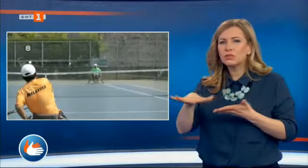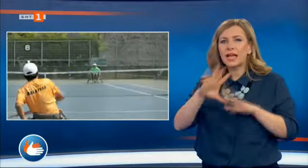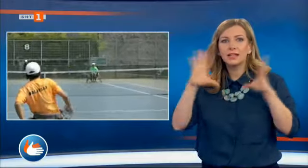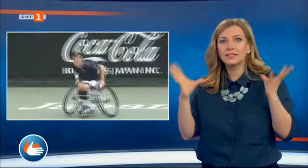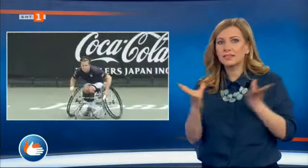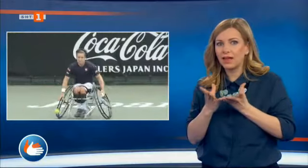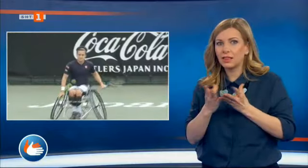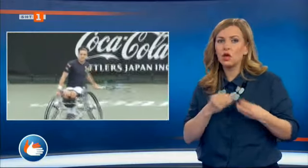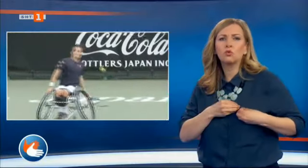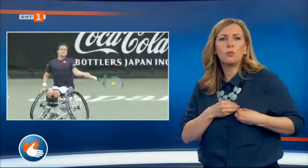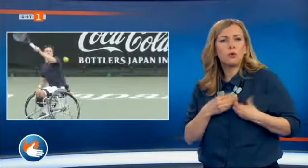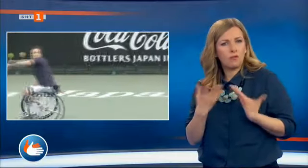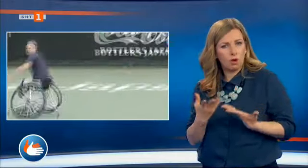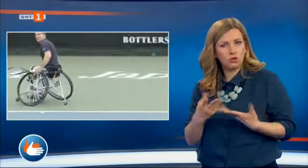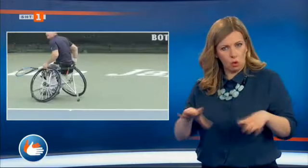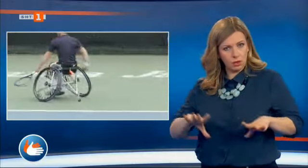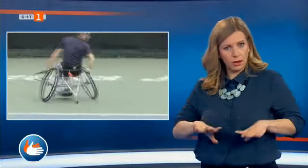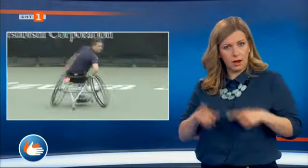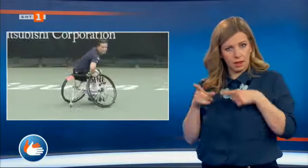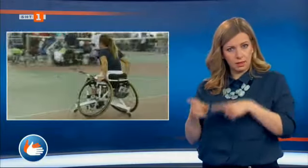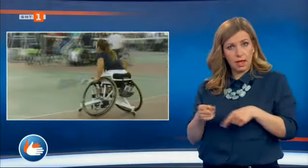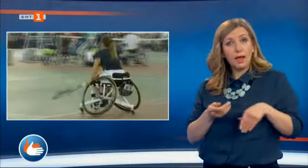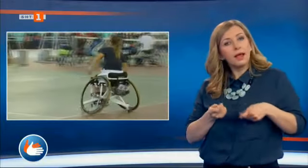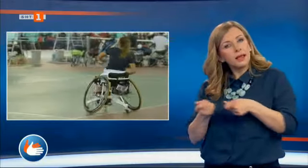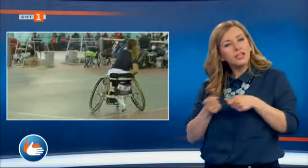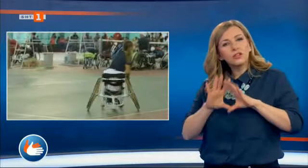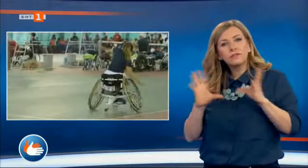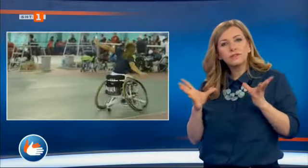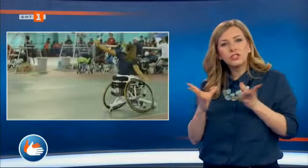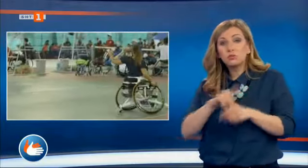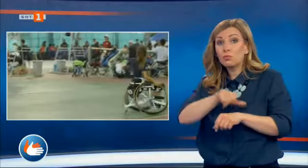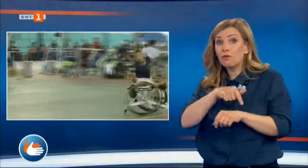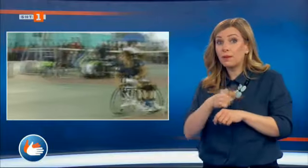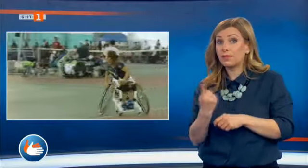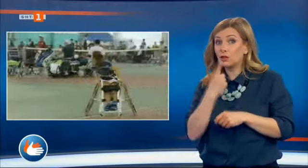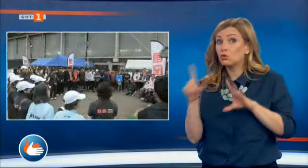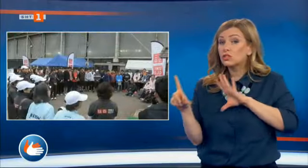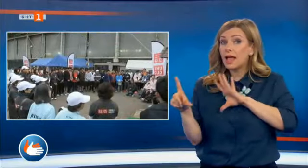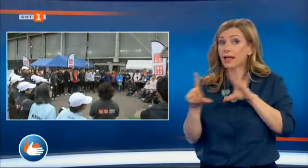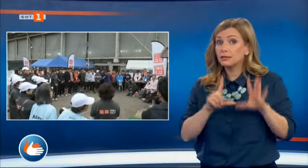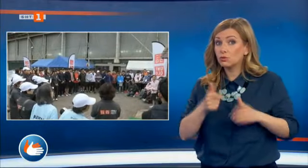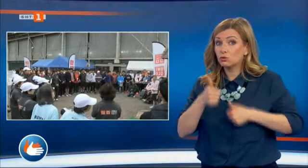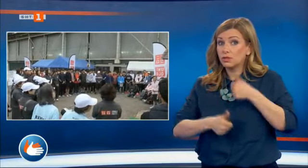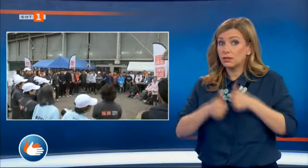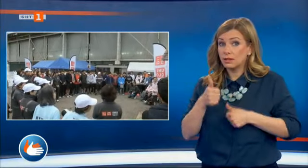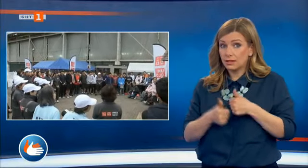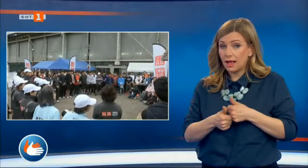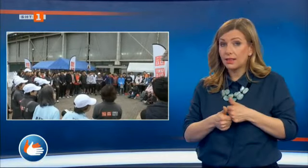Доброволци от град и изука се грижат всичко по време на едноседмичното състезание, да